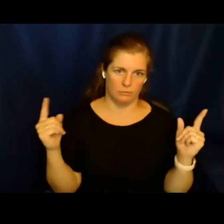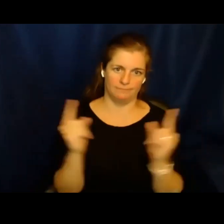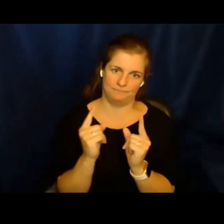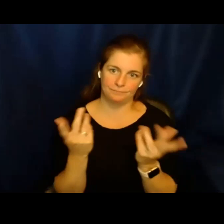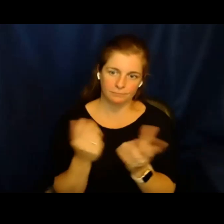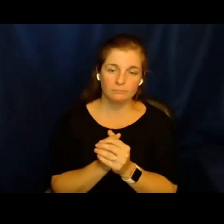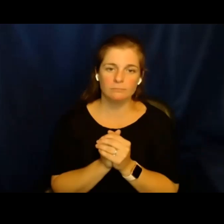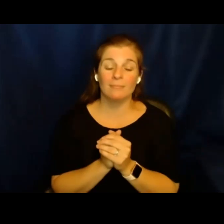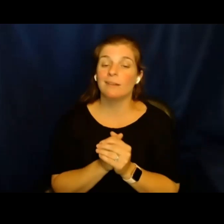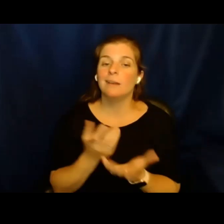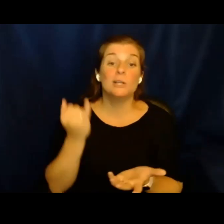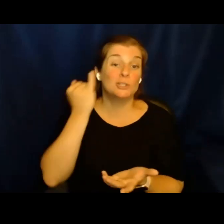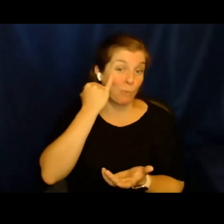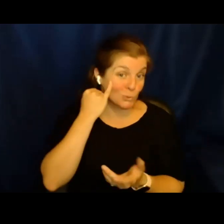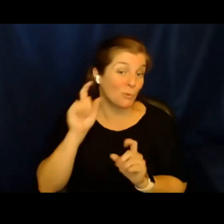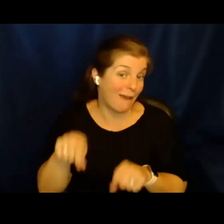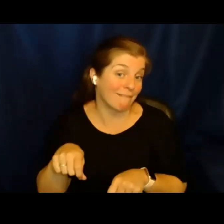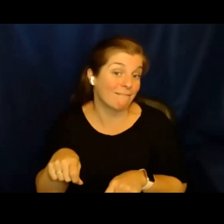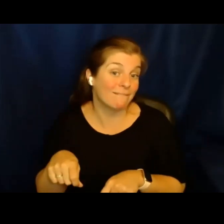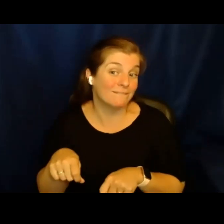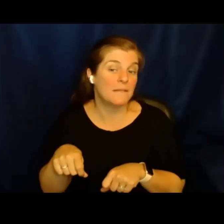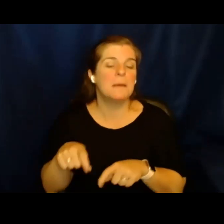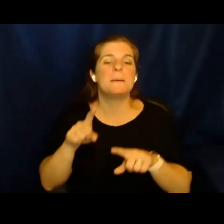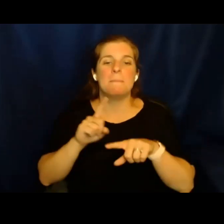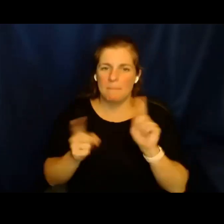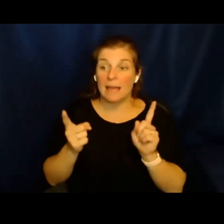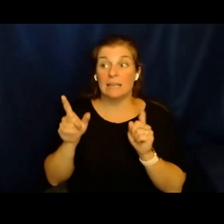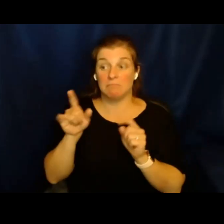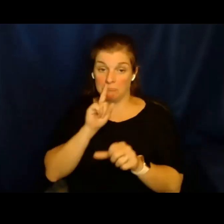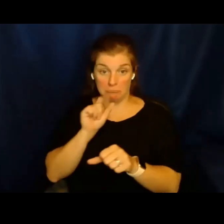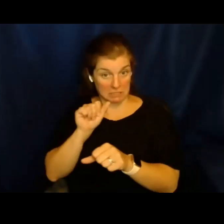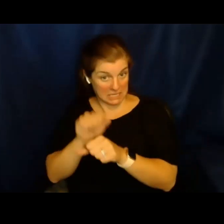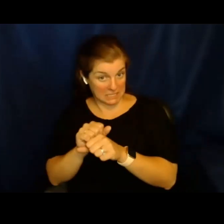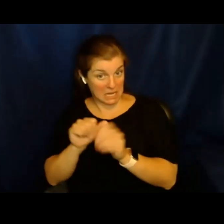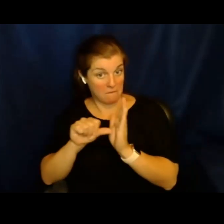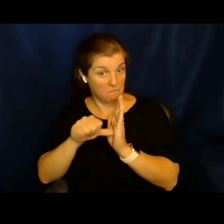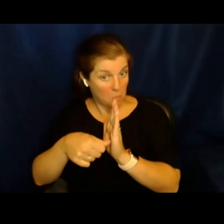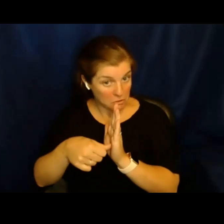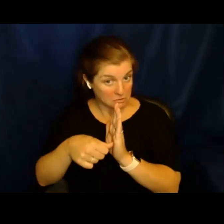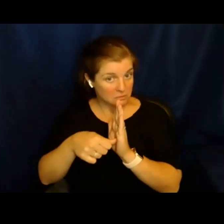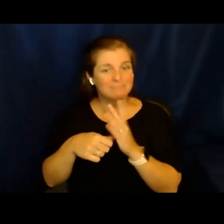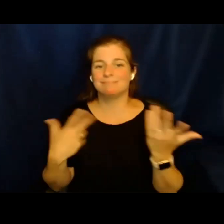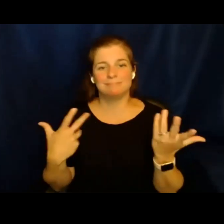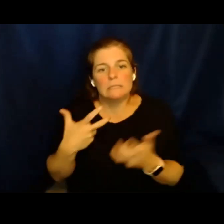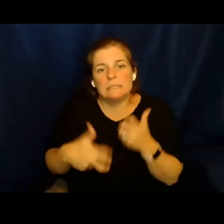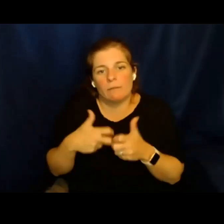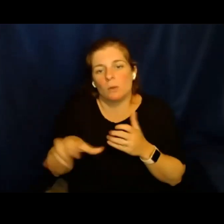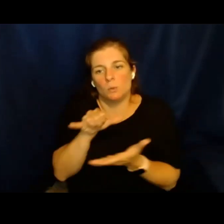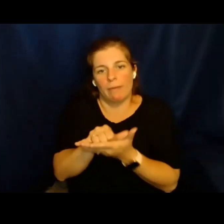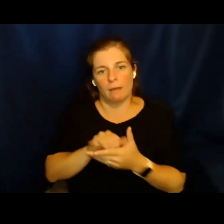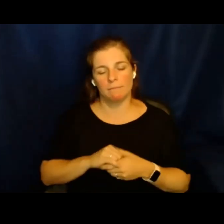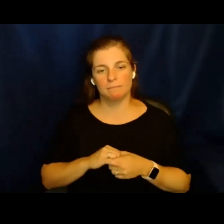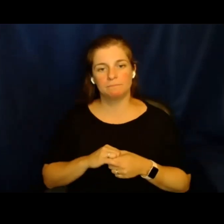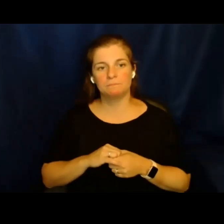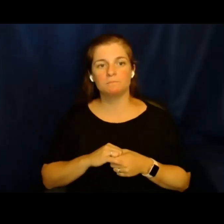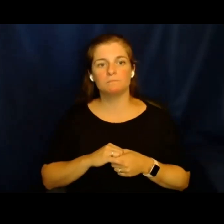supuesto que hay supuestos mecanismos, pero la implementación de tales eran particularmente difíciles en ese